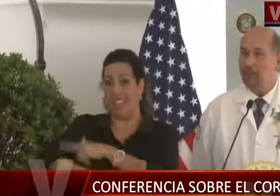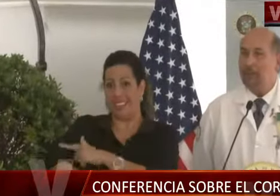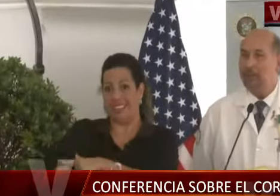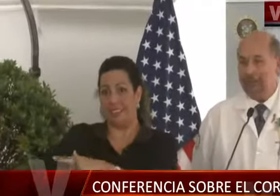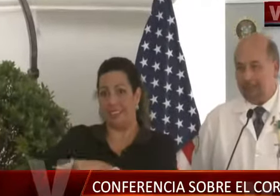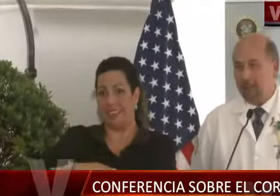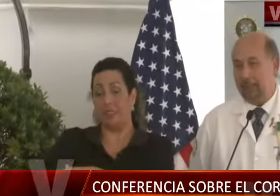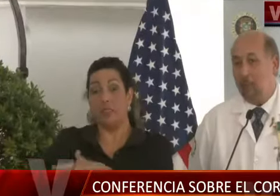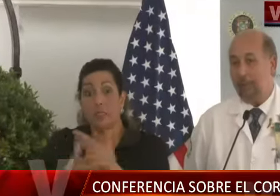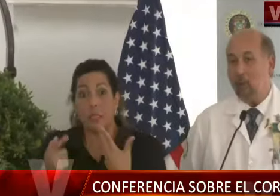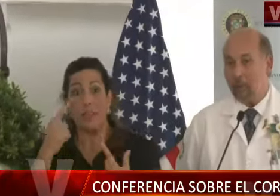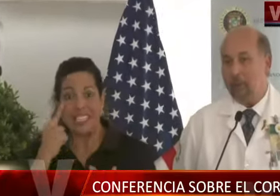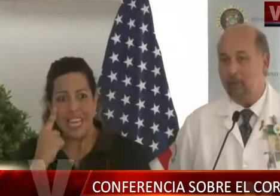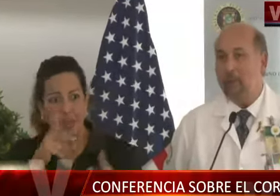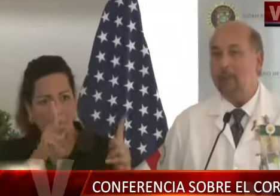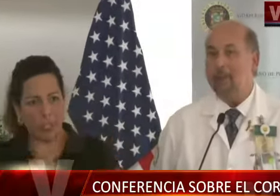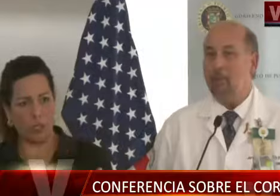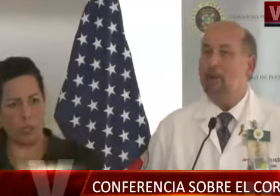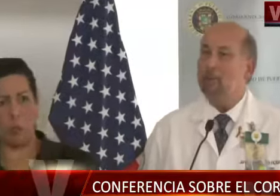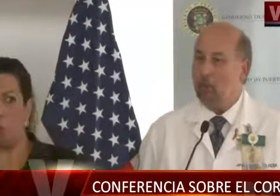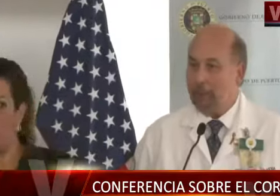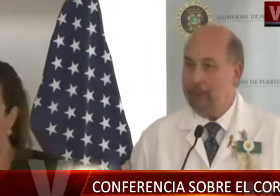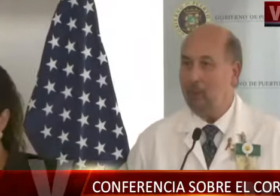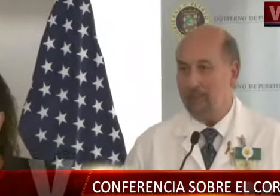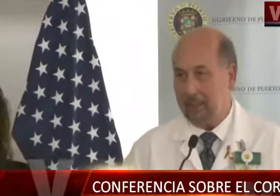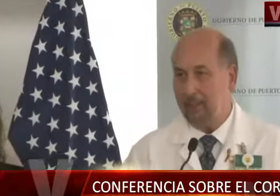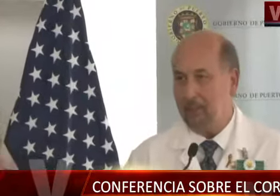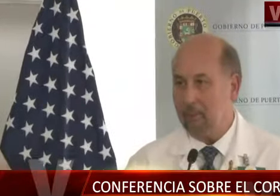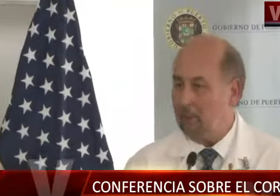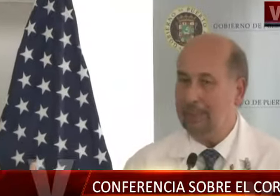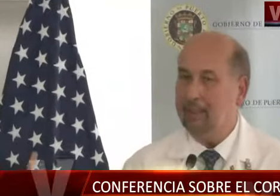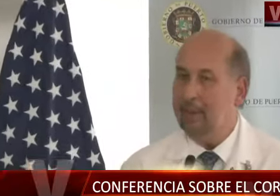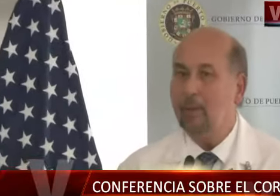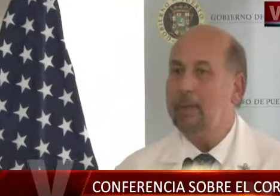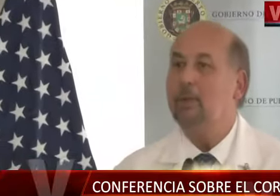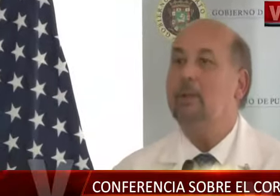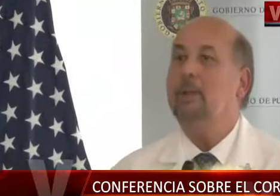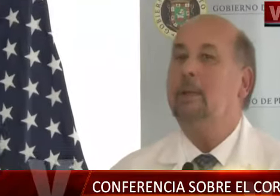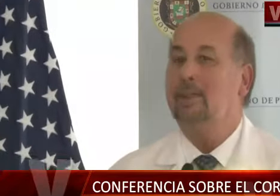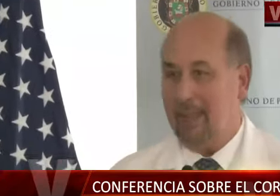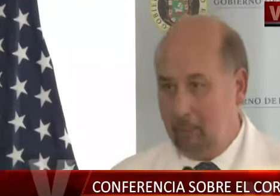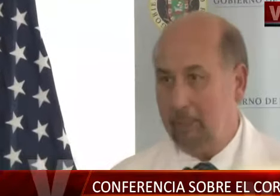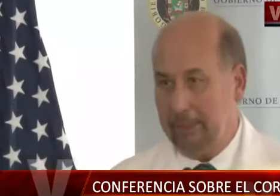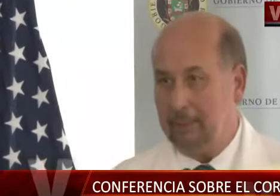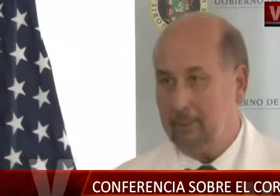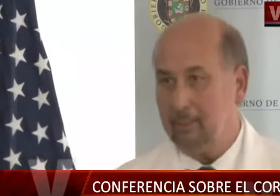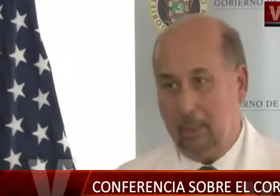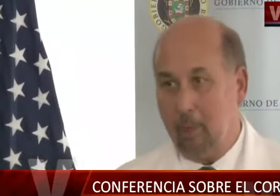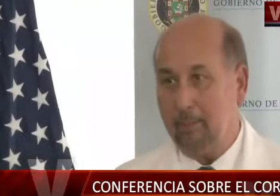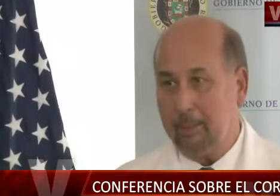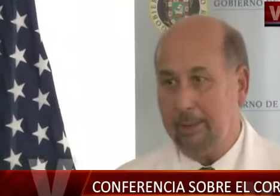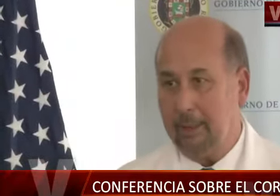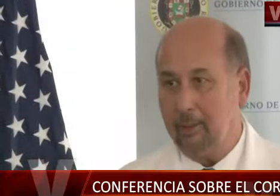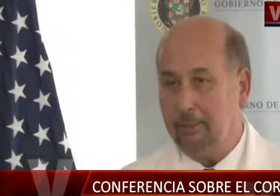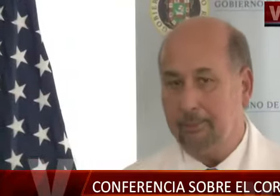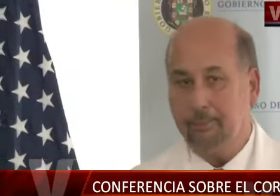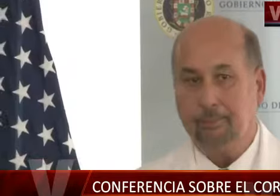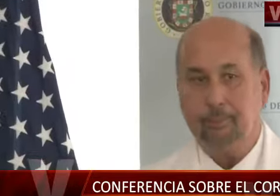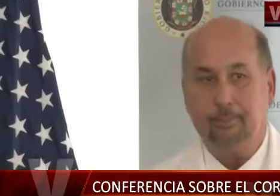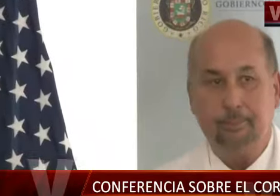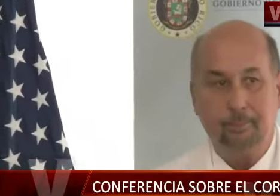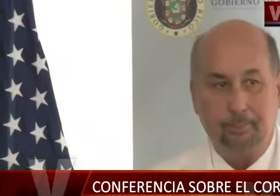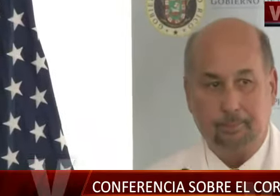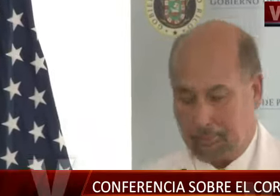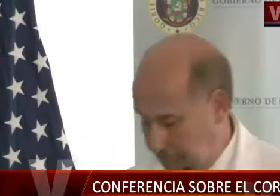contagiosa y tenemos que cubrirnos, tenemos que protegernos hacia eso. Pero lavado de manos salva vidas, vamos a implementarlo.